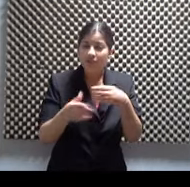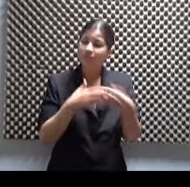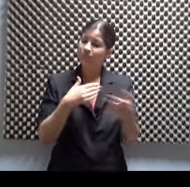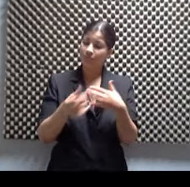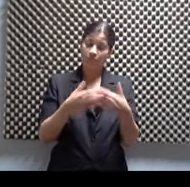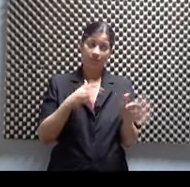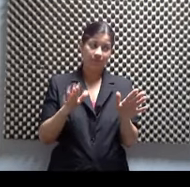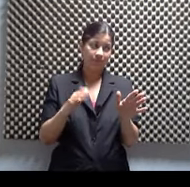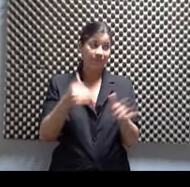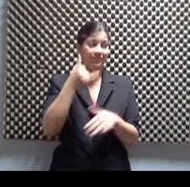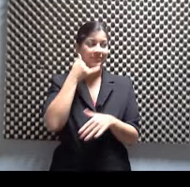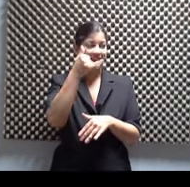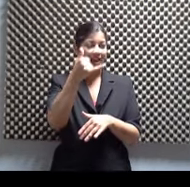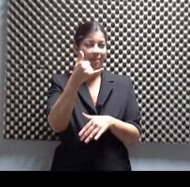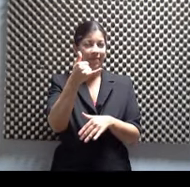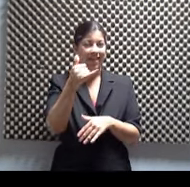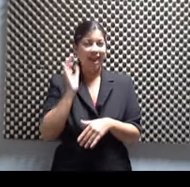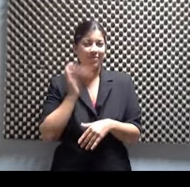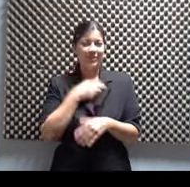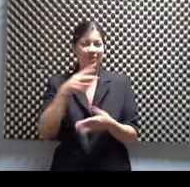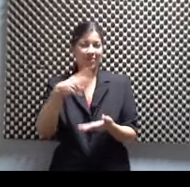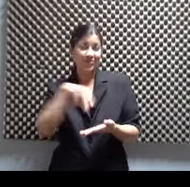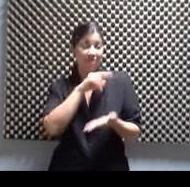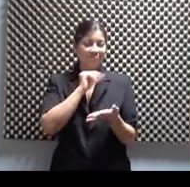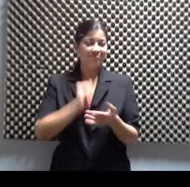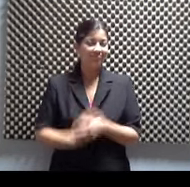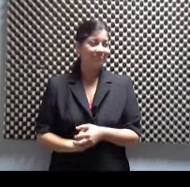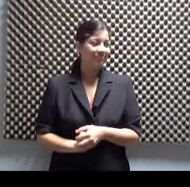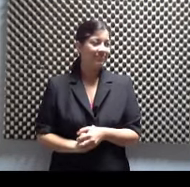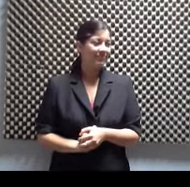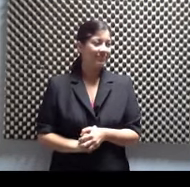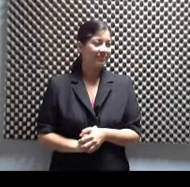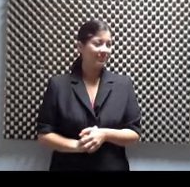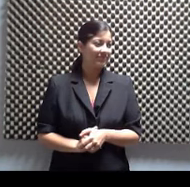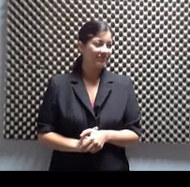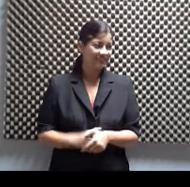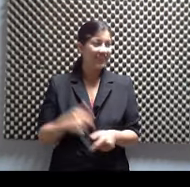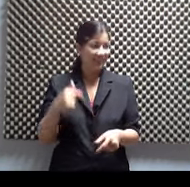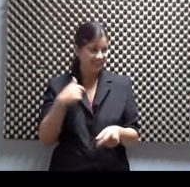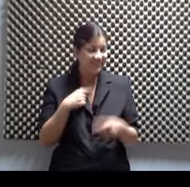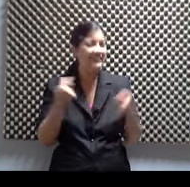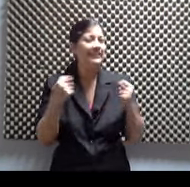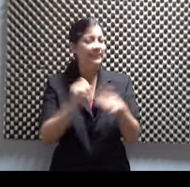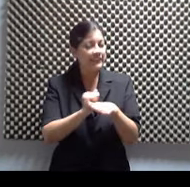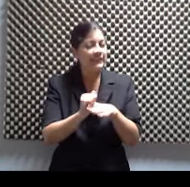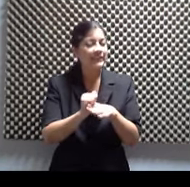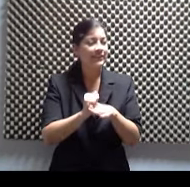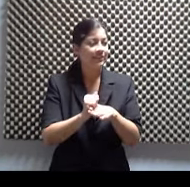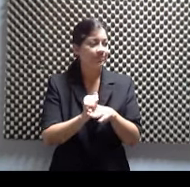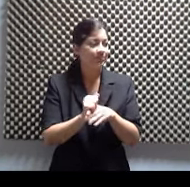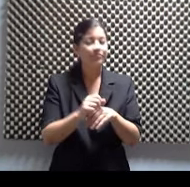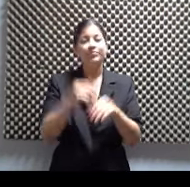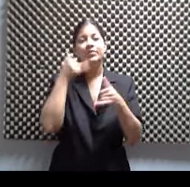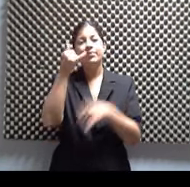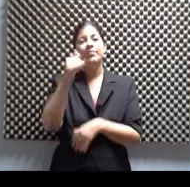a nuestro son. A nuestro son. Mira, ya le estoy Ya yo estoy cogiéndolo a usted. Usted puede llamar al 612